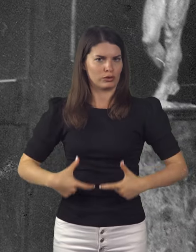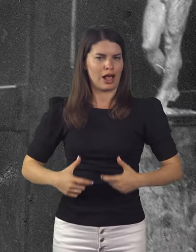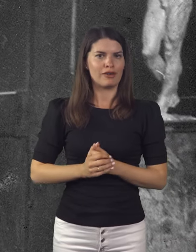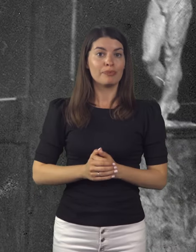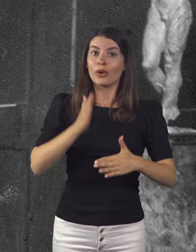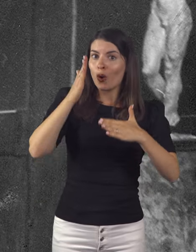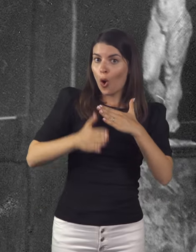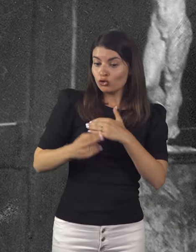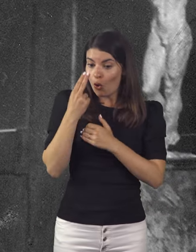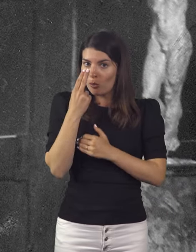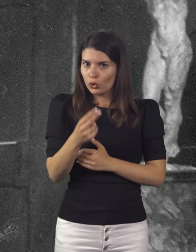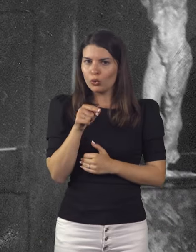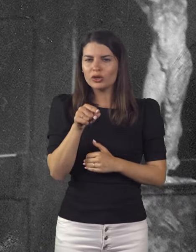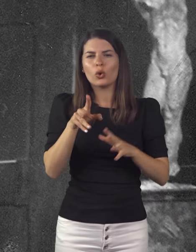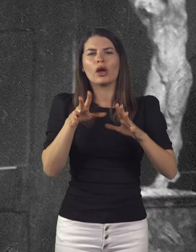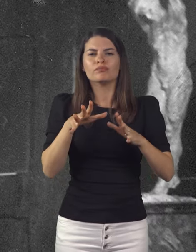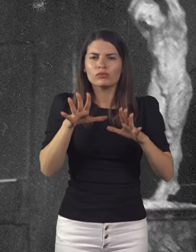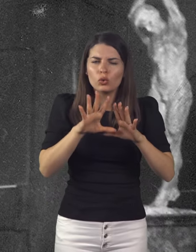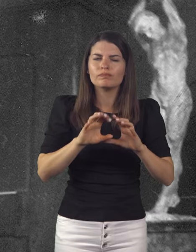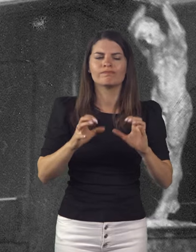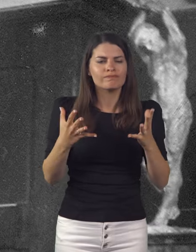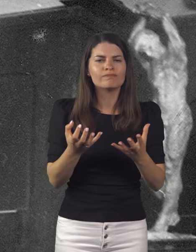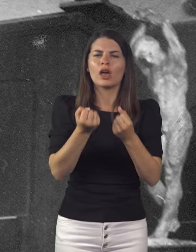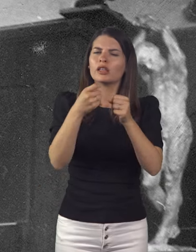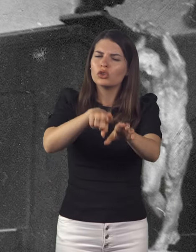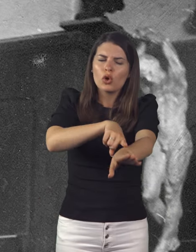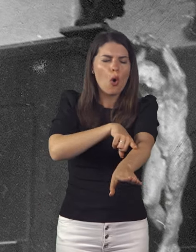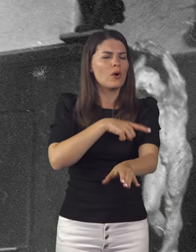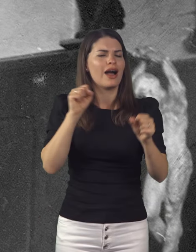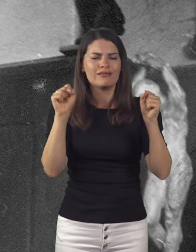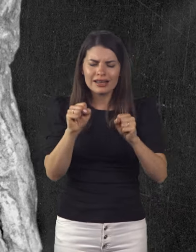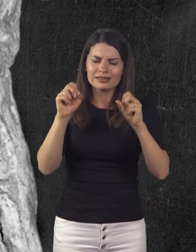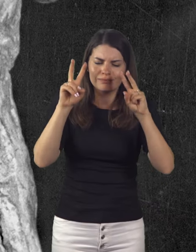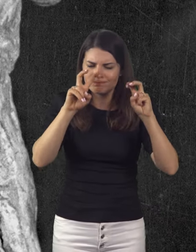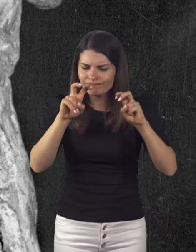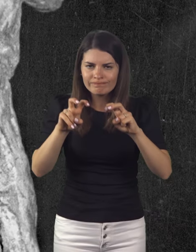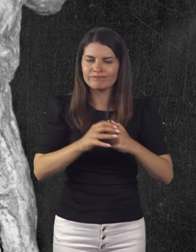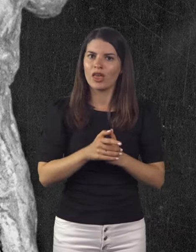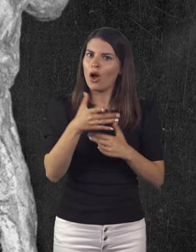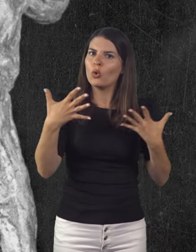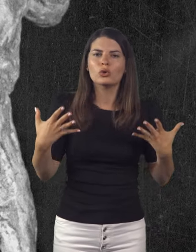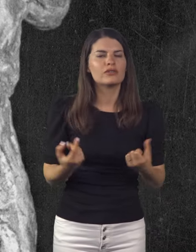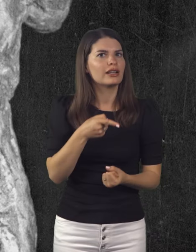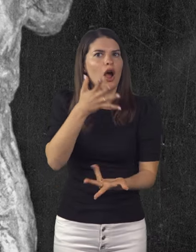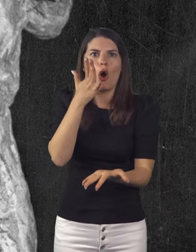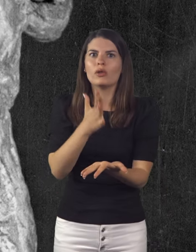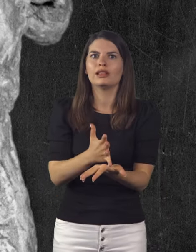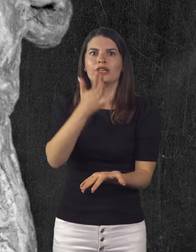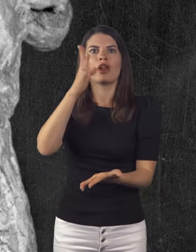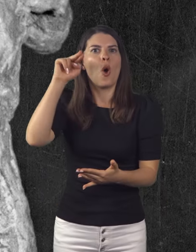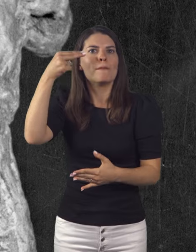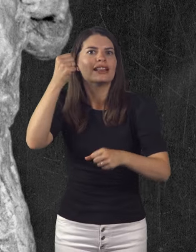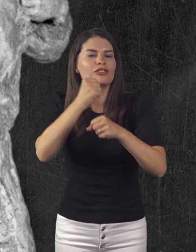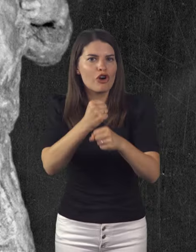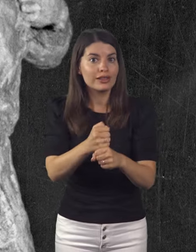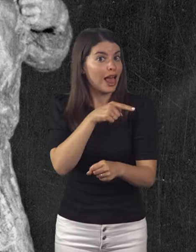Končno podobo kipa pa je ustvaril po dolgih in resnih študijah. Ustvarjanje tega vrhunjskega umetniškega